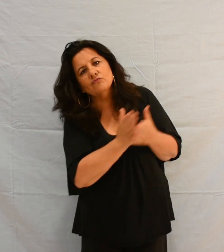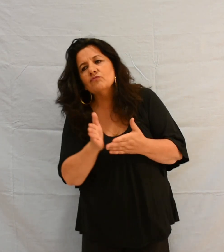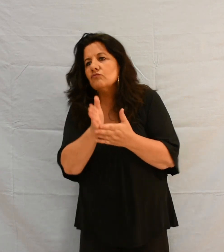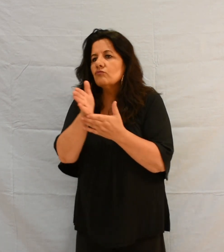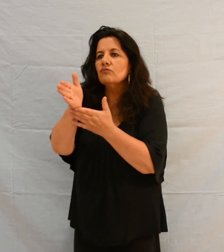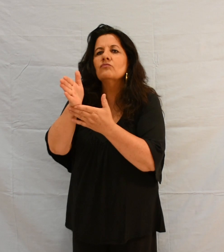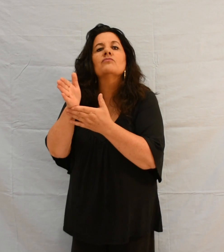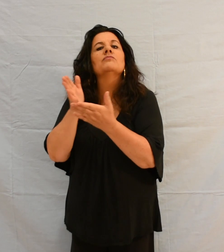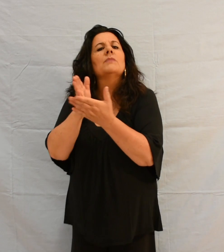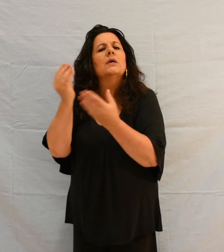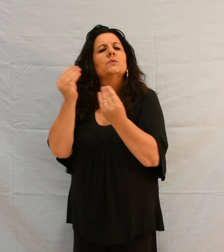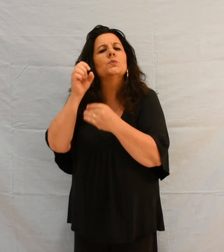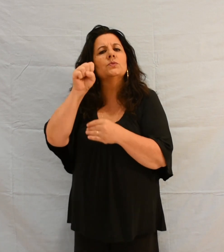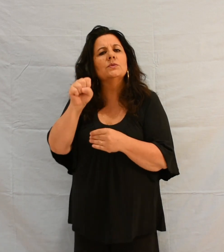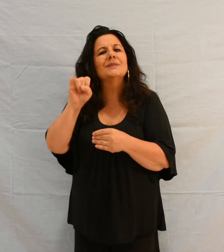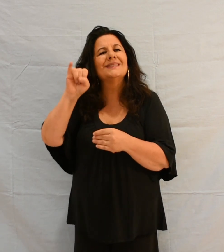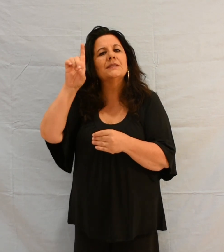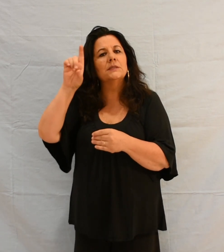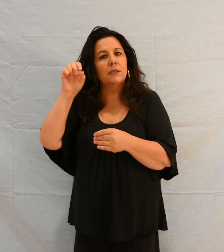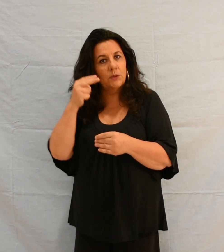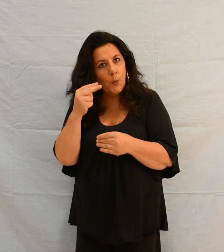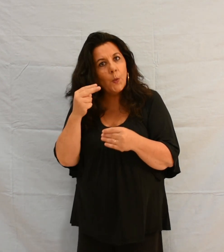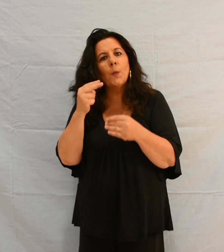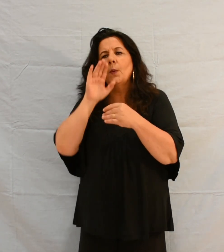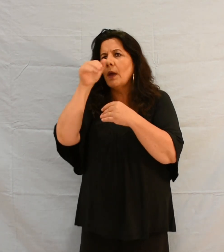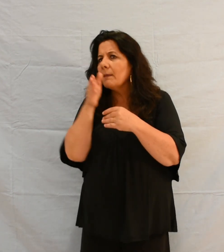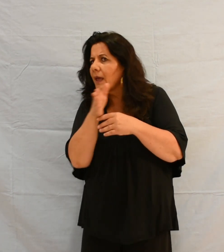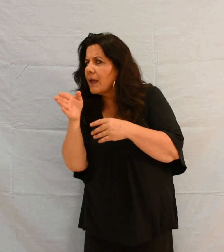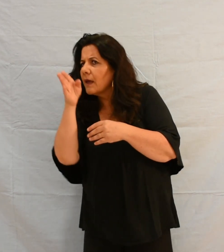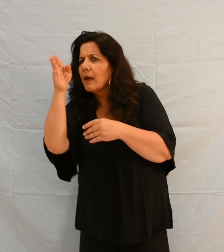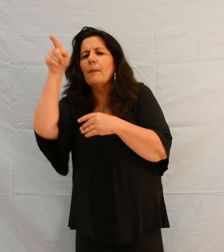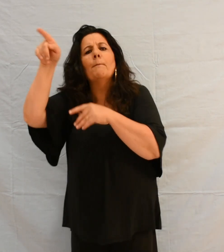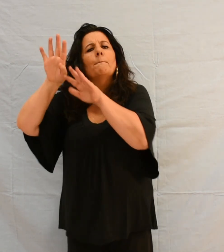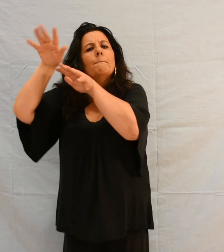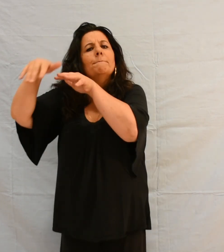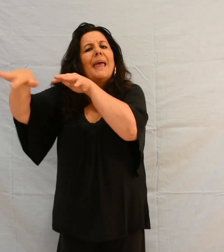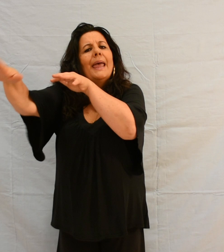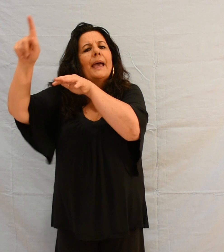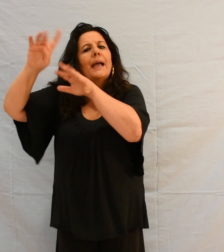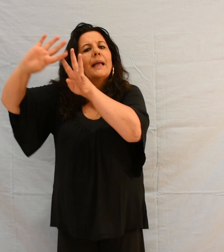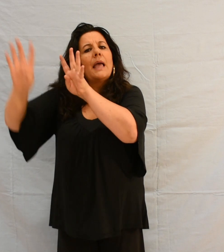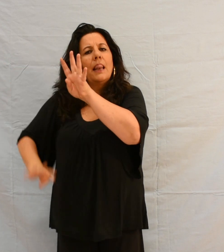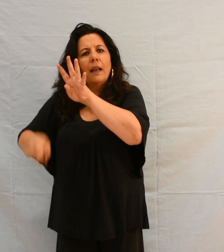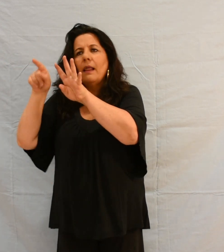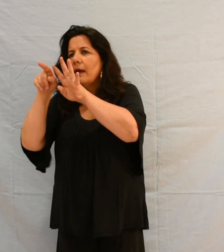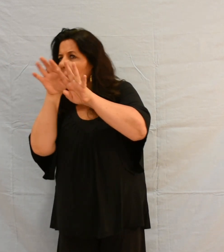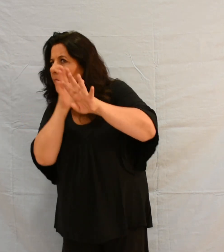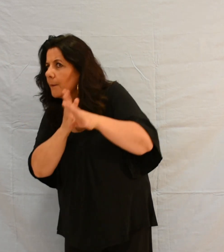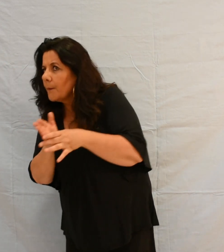Il prit la direction de la mer de Galilée et alla en plein territoire de la Décapole.